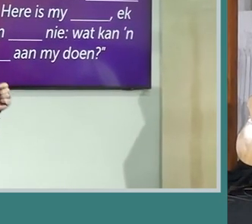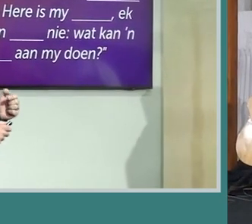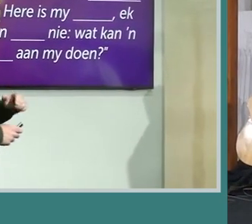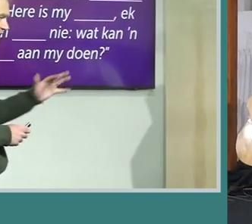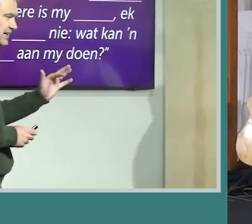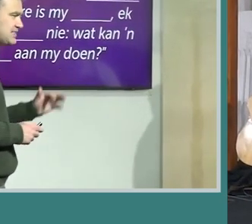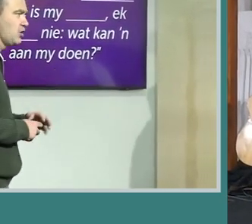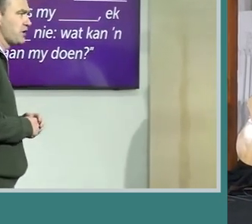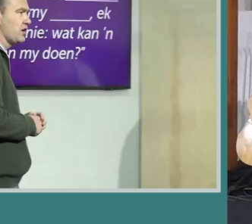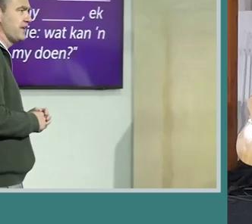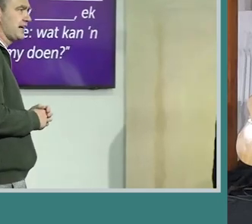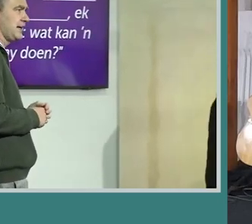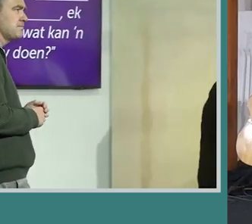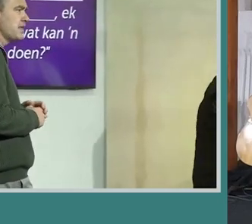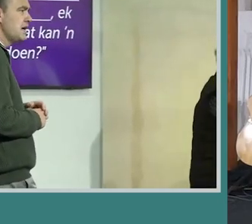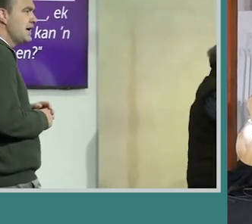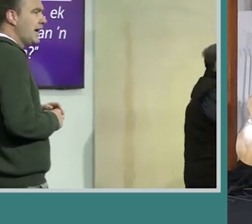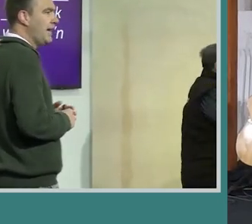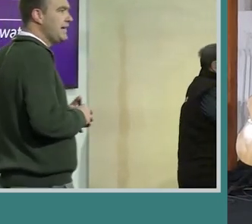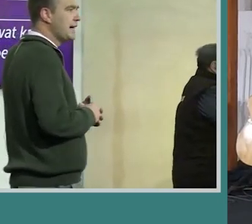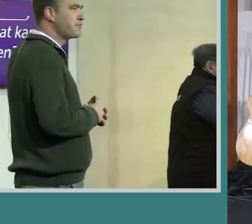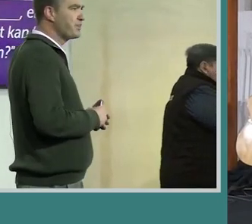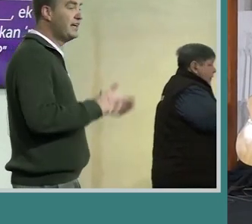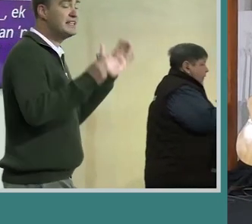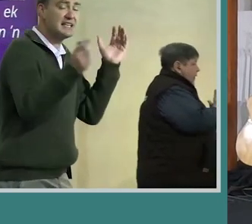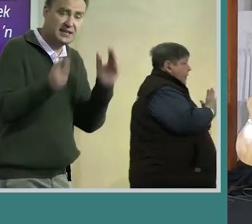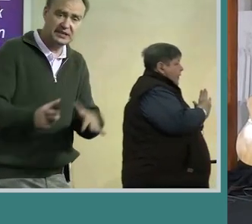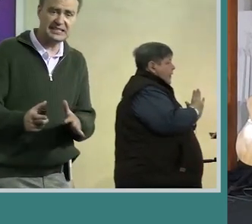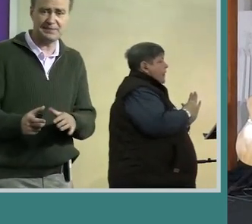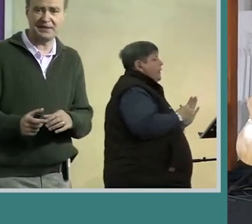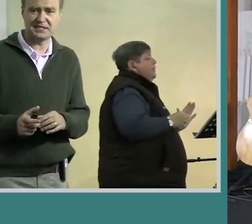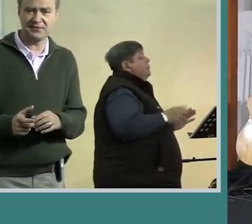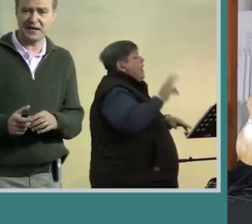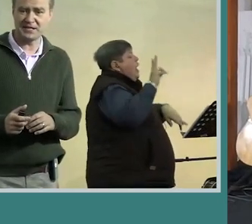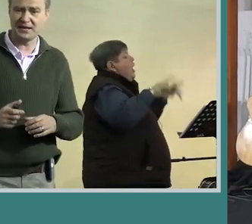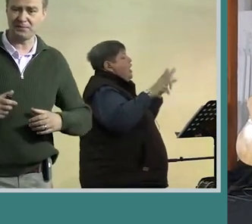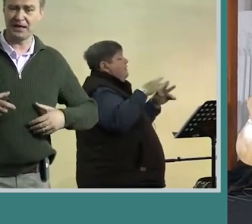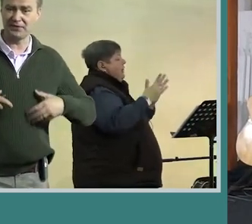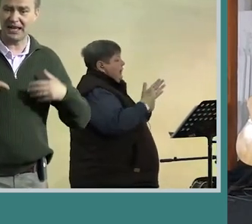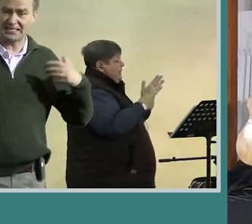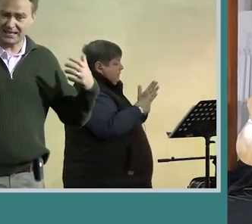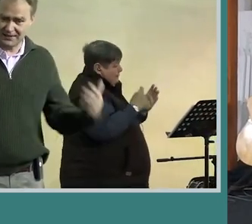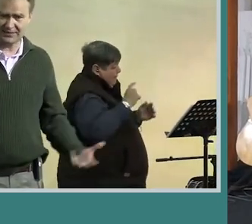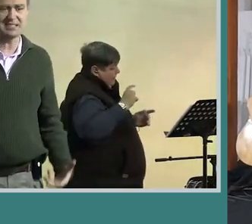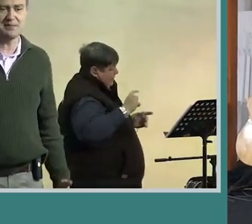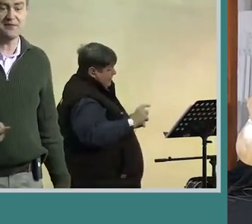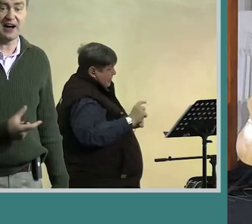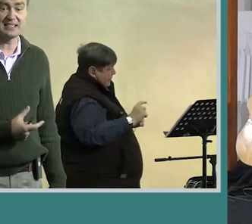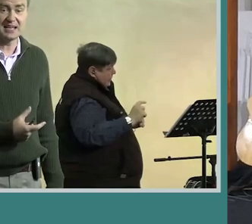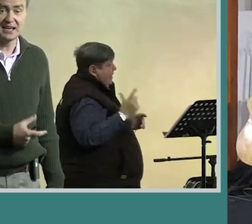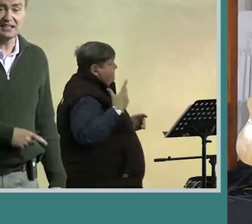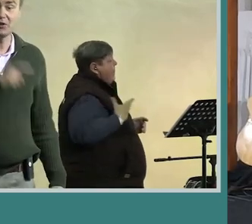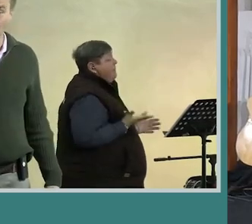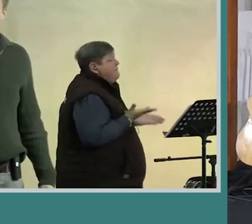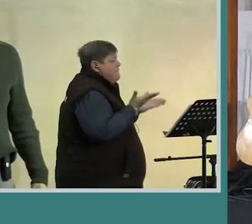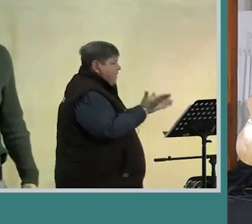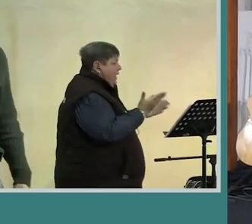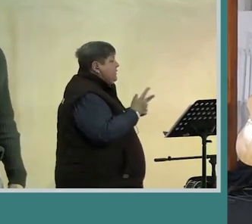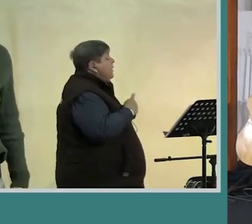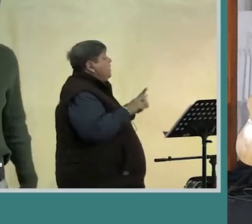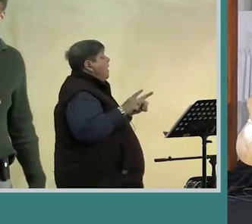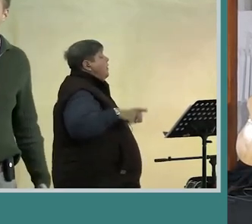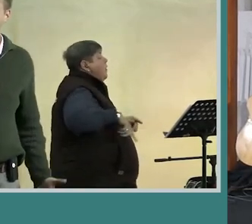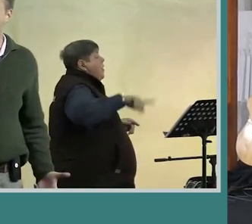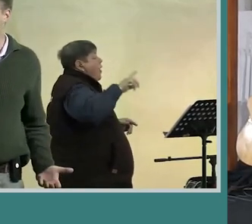skryf dit nie op jou raamwerk hy is nie op jou raamwerk nie en hier is die Nieuwe Testament versie en ek wil juist dat die Nieuwe Testament weis dat ons